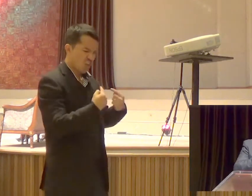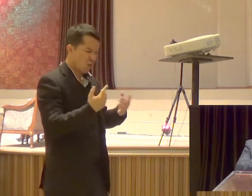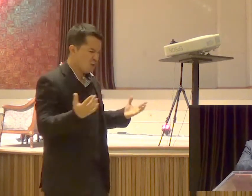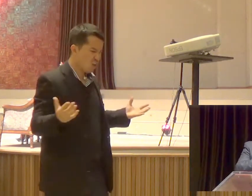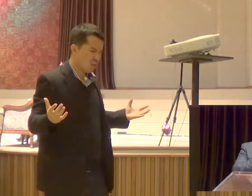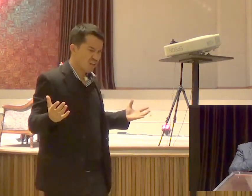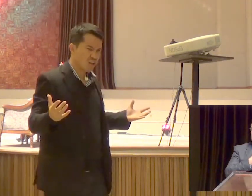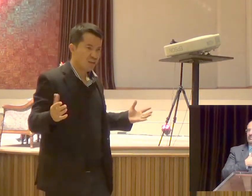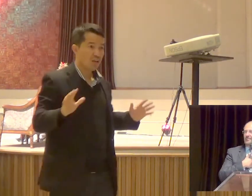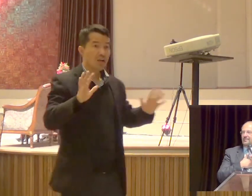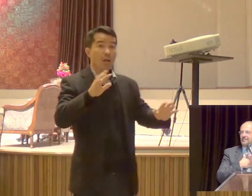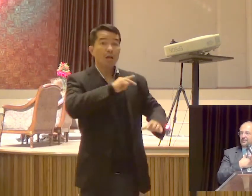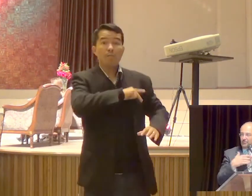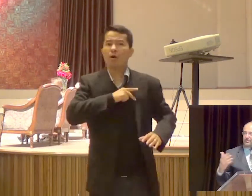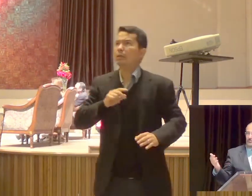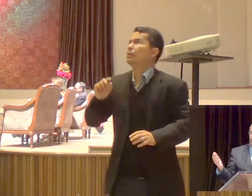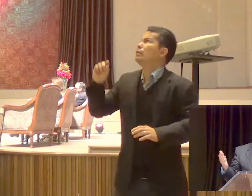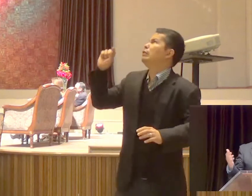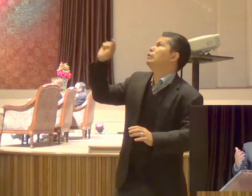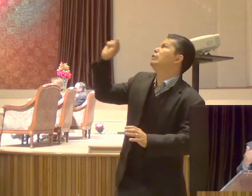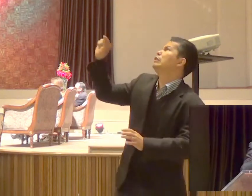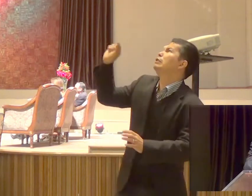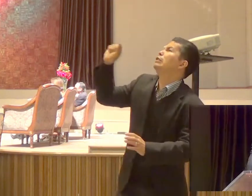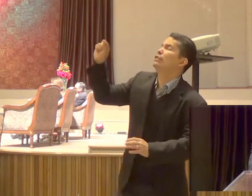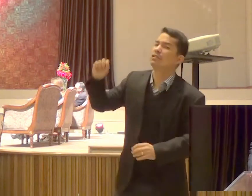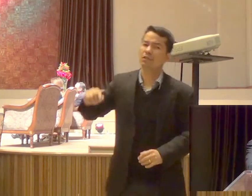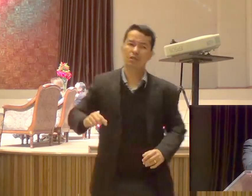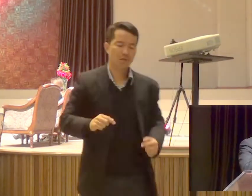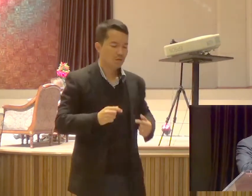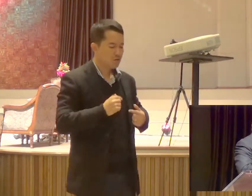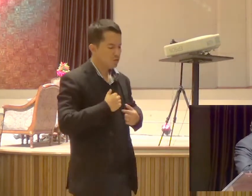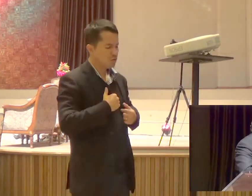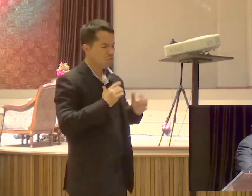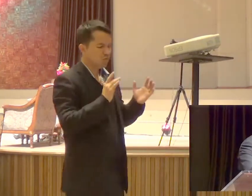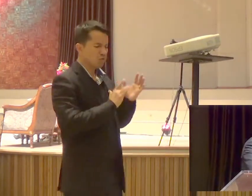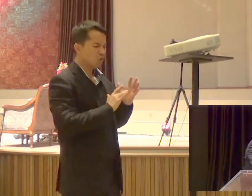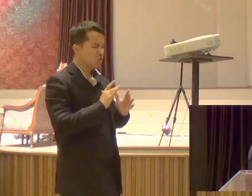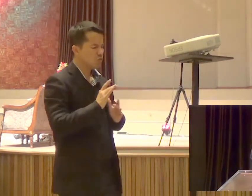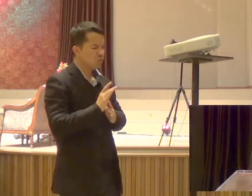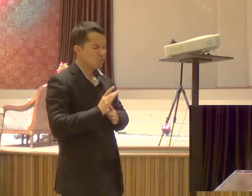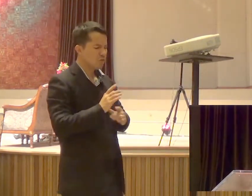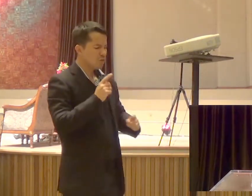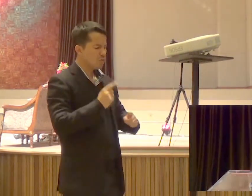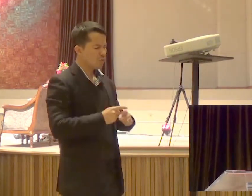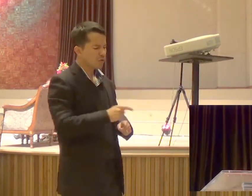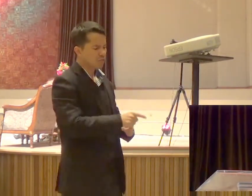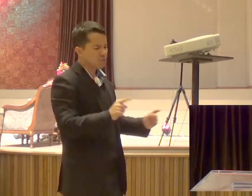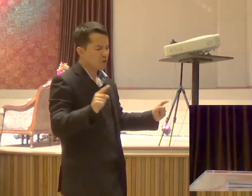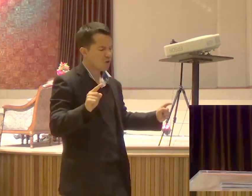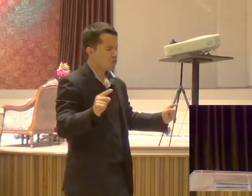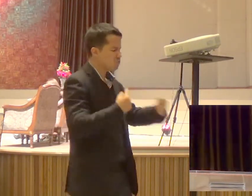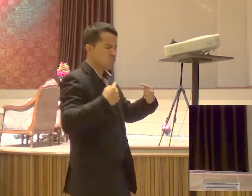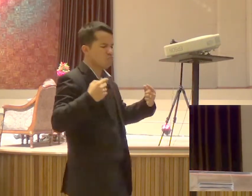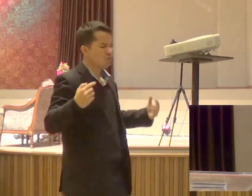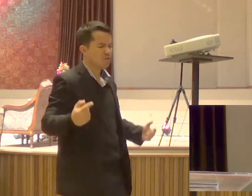do senhor? Eu sou Jesus A quem tu persegues Dura cousa É